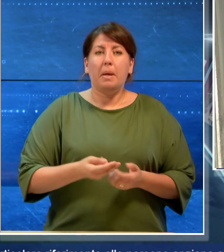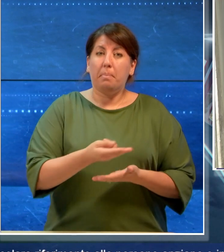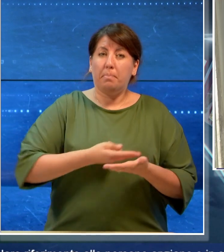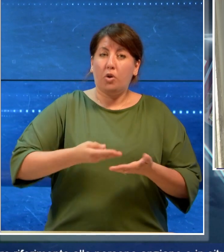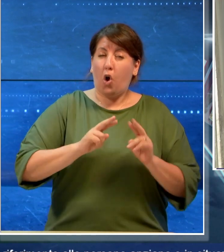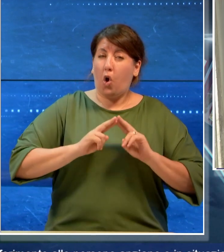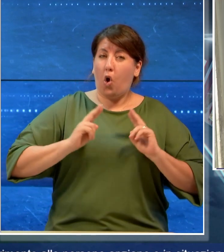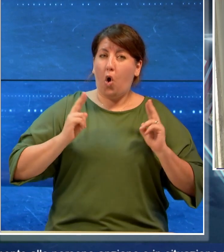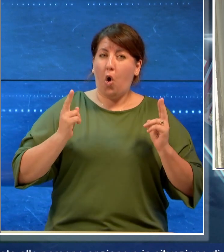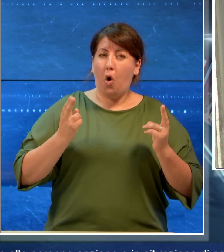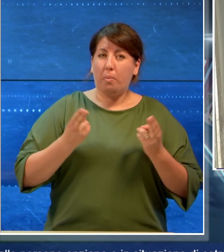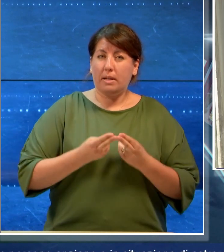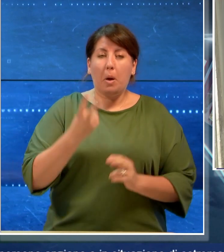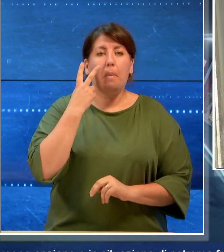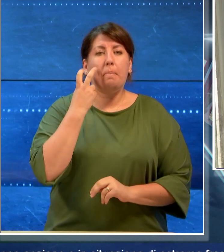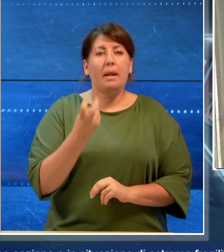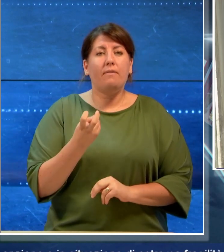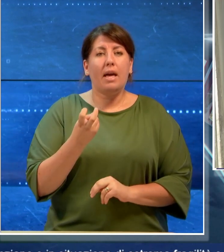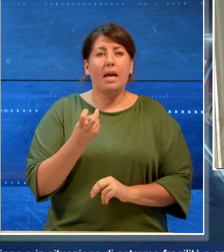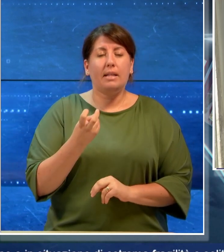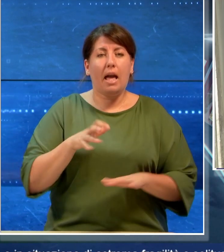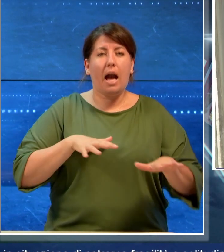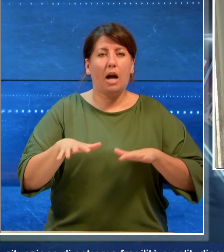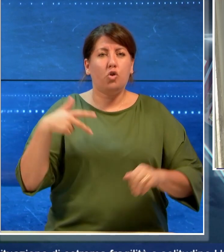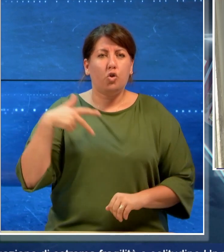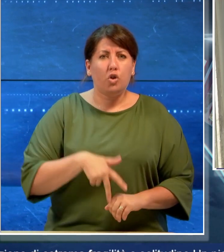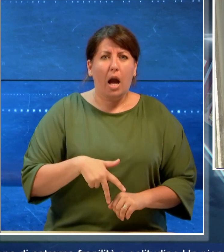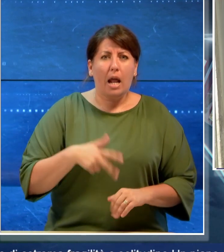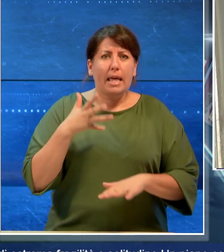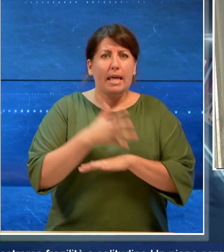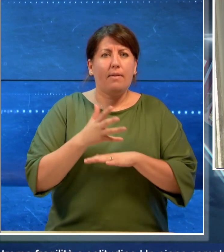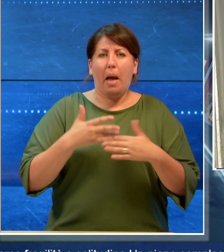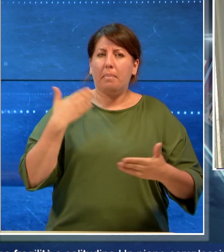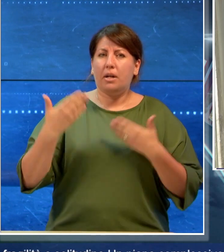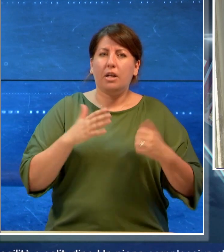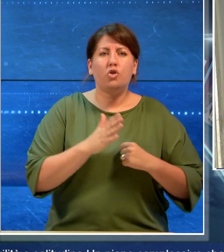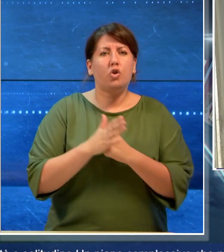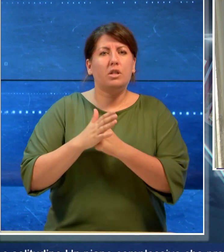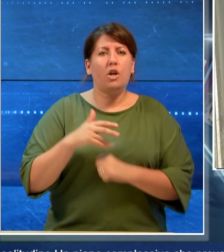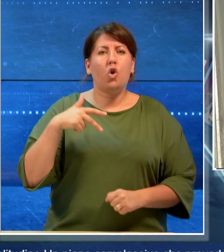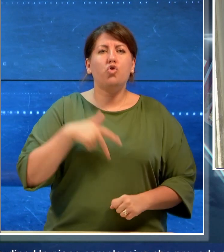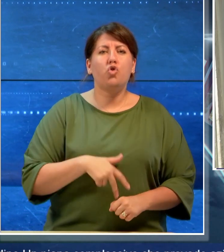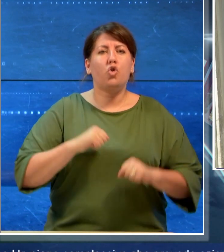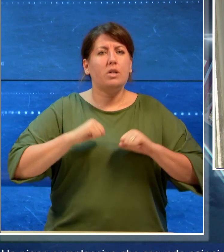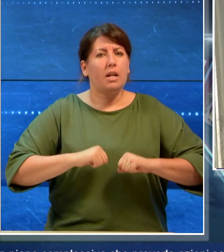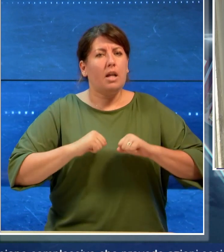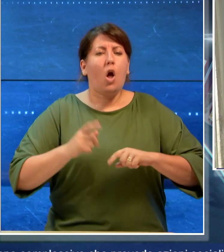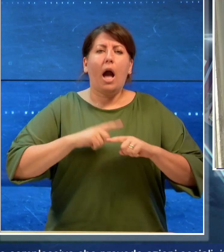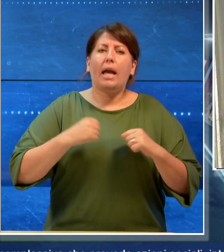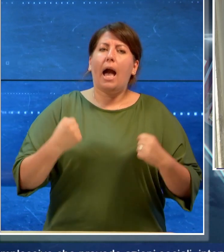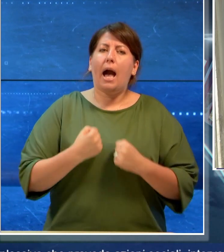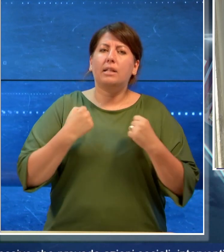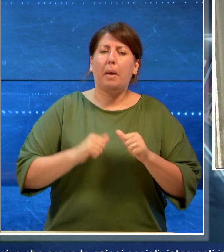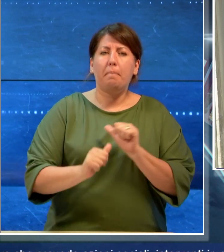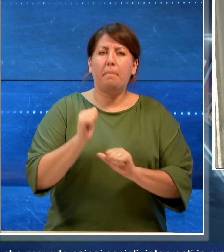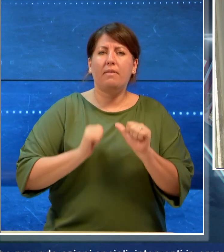che prevede azioni sociali, interventi in emergenza, sostegno sociosanitario ma anche attività di